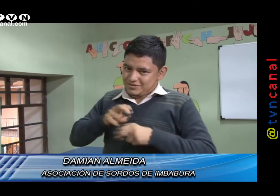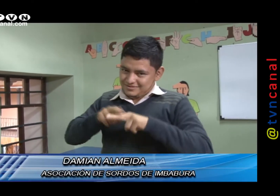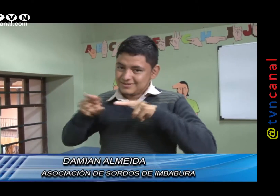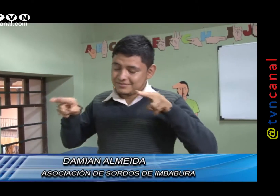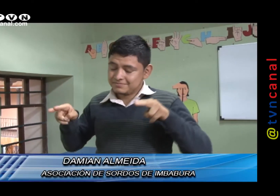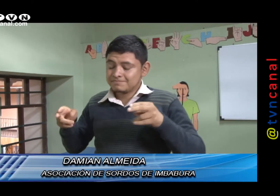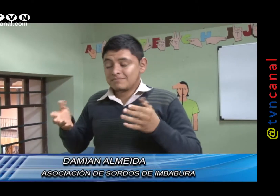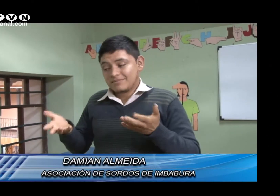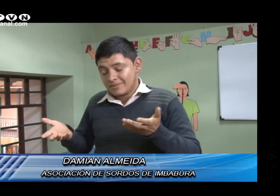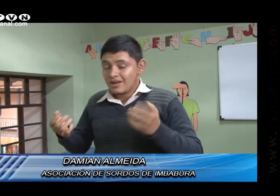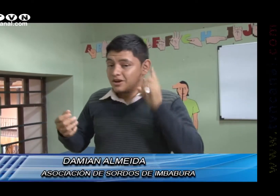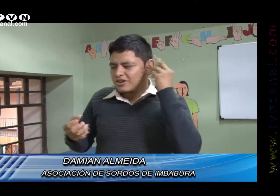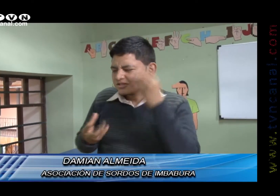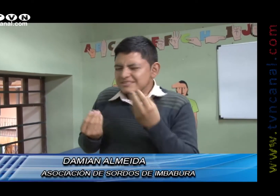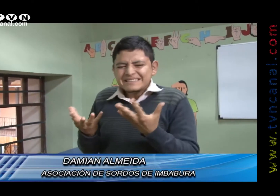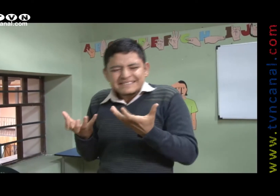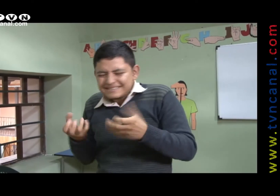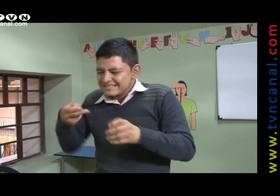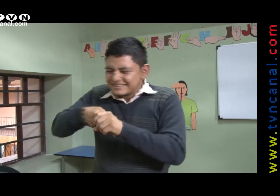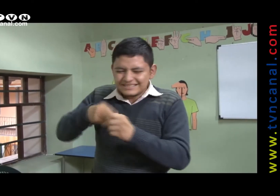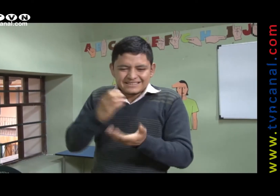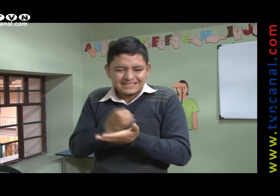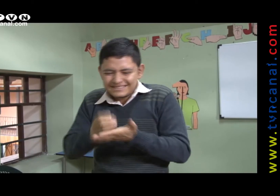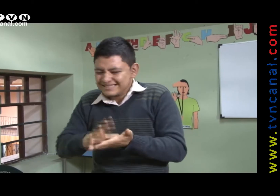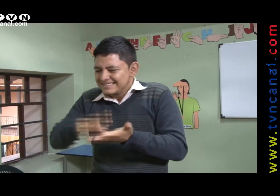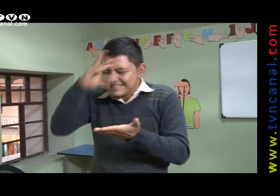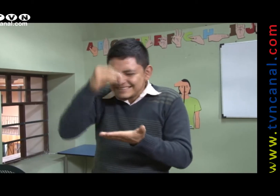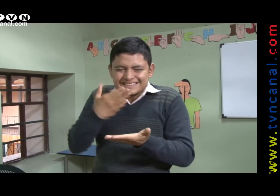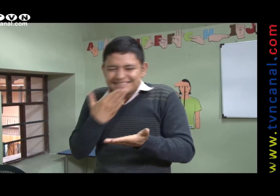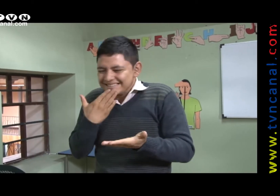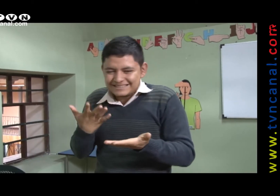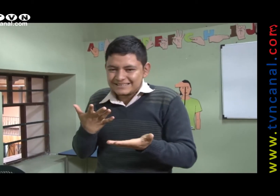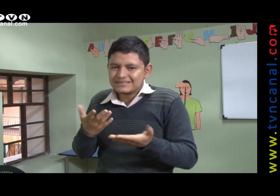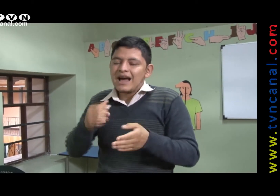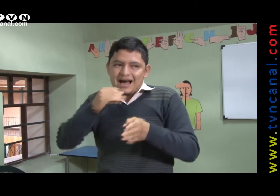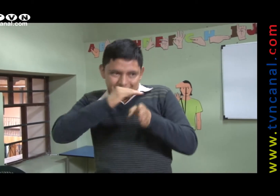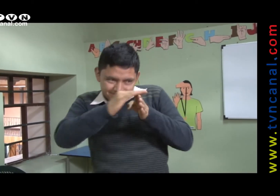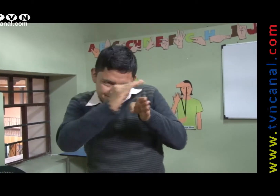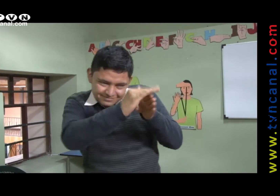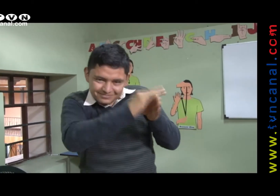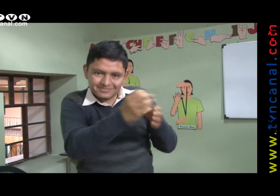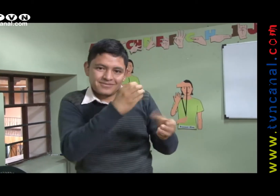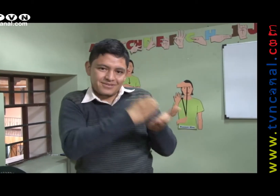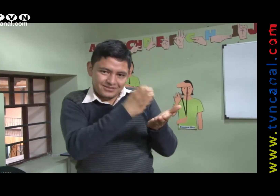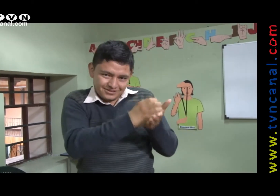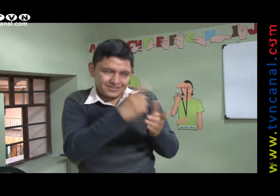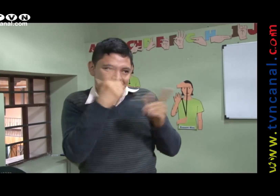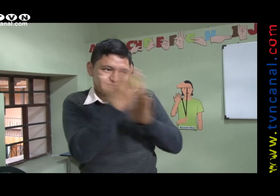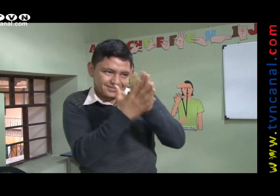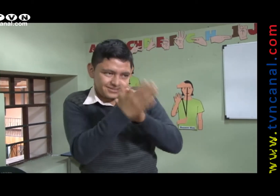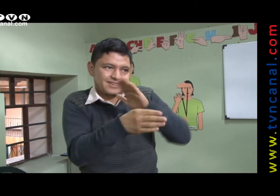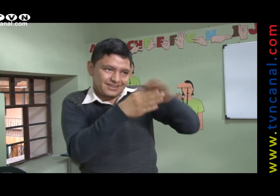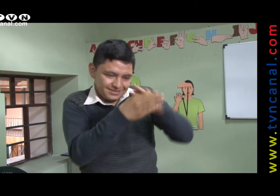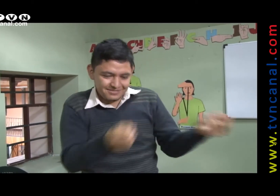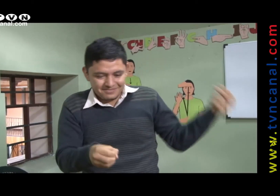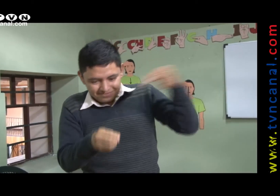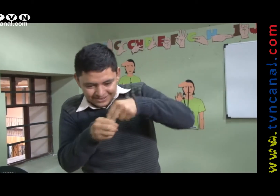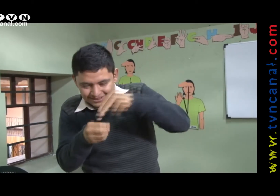entienden. ¿Por qué? Porque somos diferentes culturas, diferentes idiomas, por eso es importante invitar a este curso de señas,